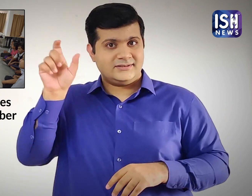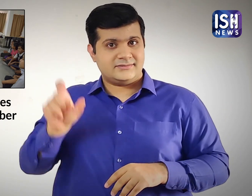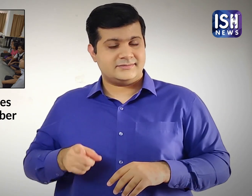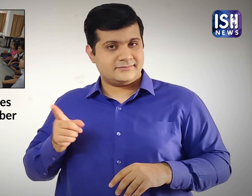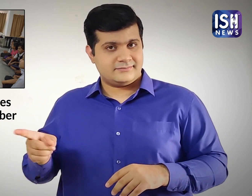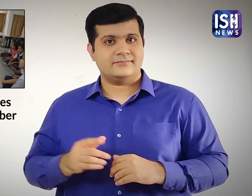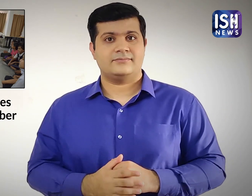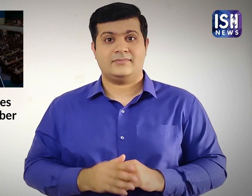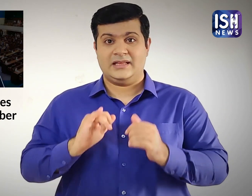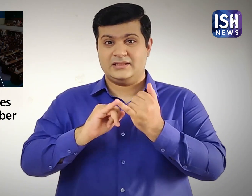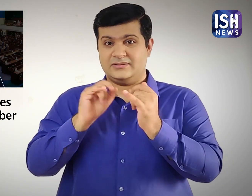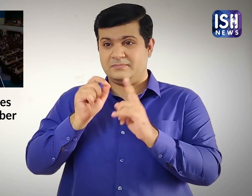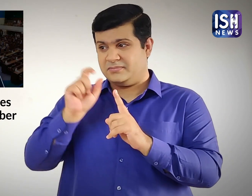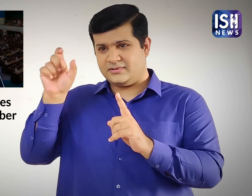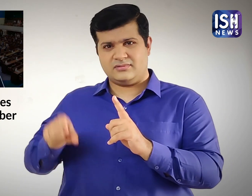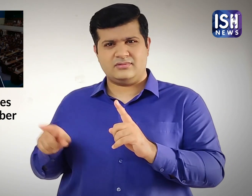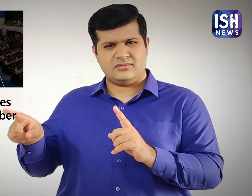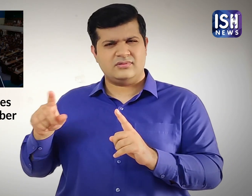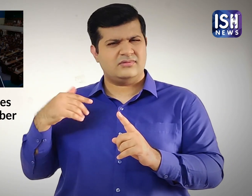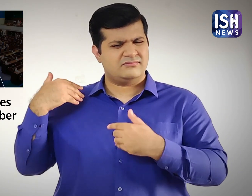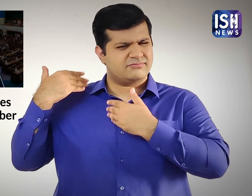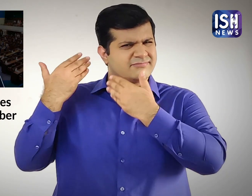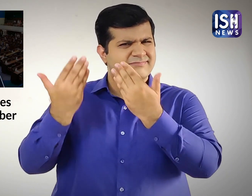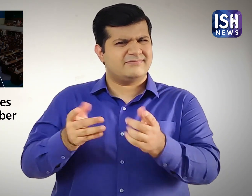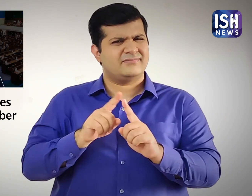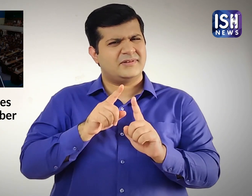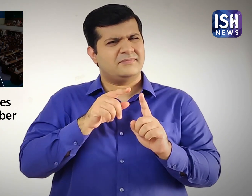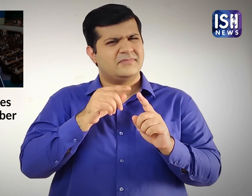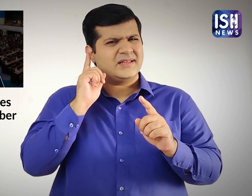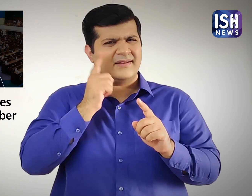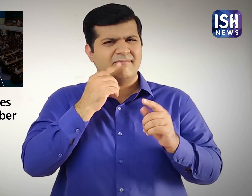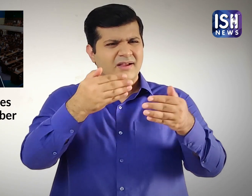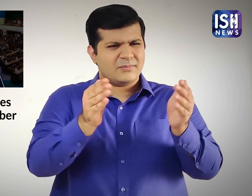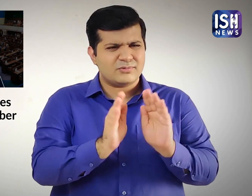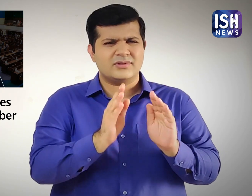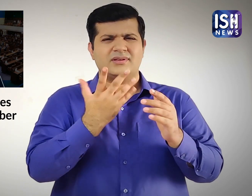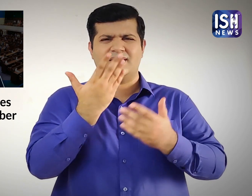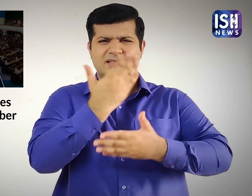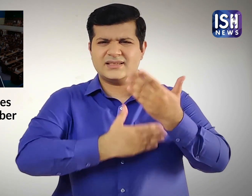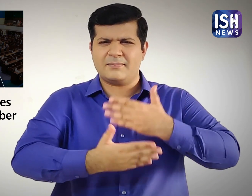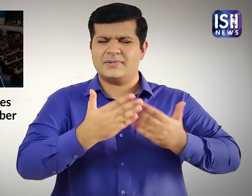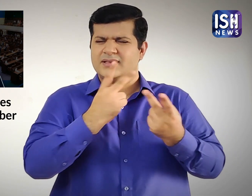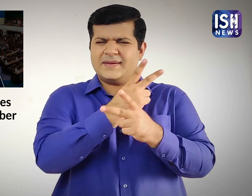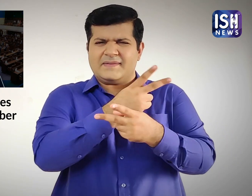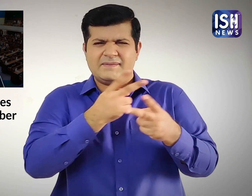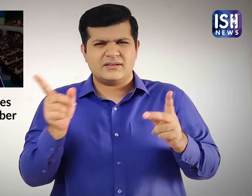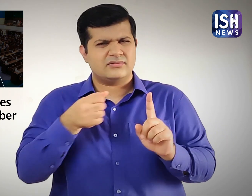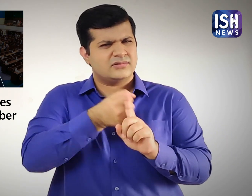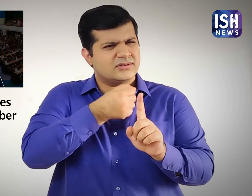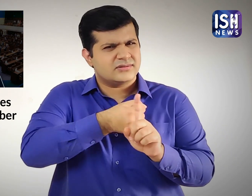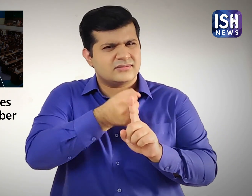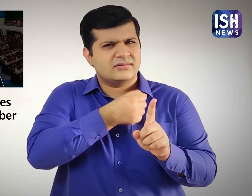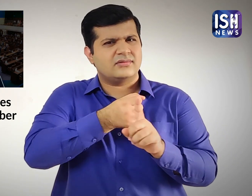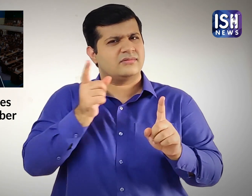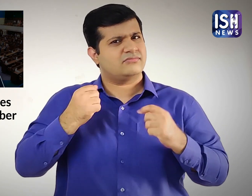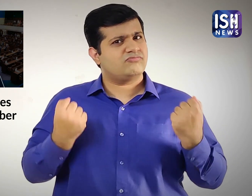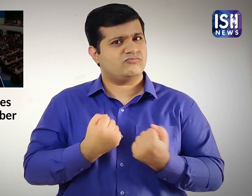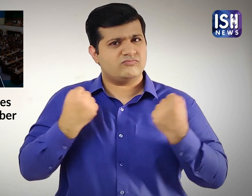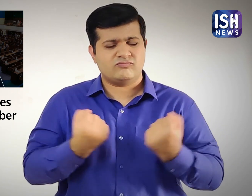की। पिंटो विकलांग लोगों को सशक्त बनाए और उन्हें सुगम्यता प्रदान करने के लिए एक कटर